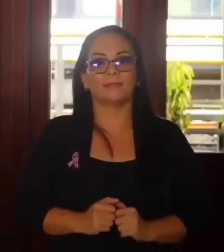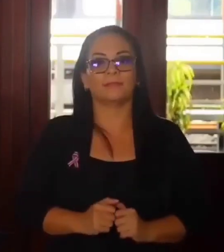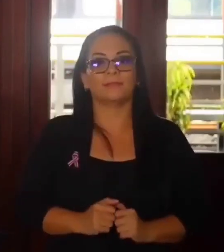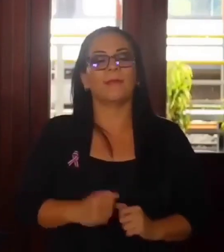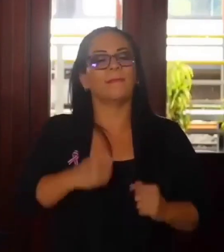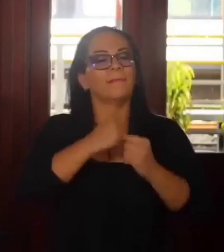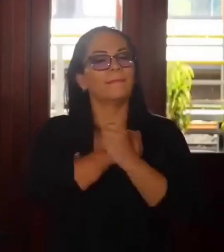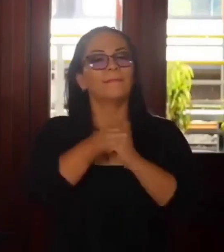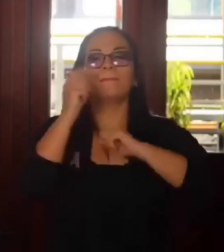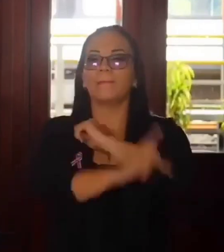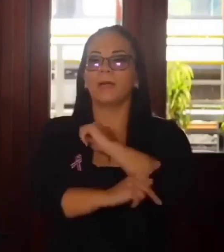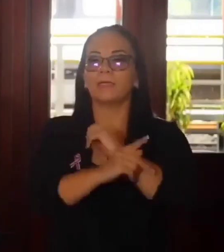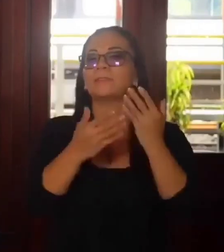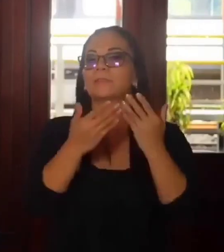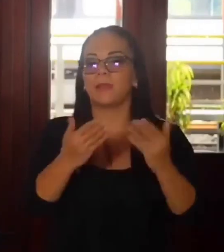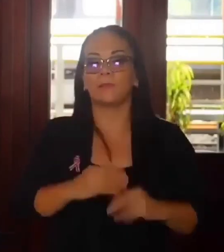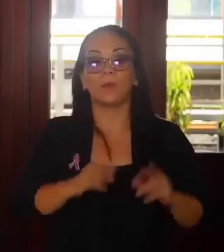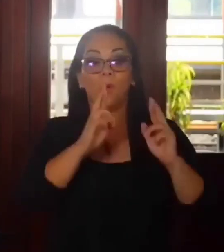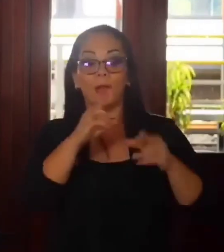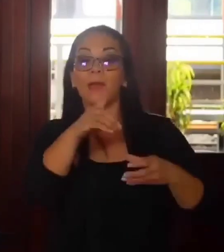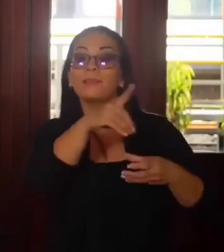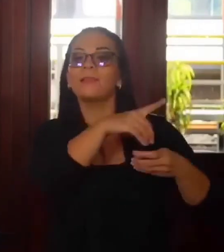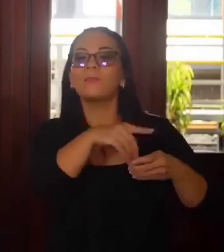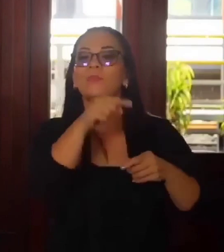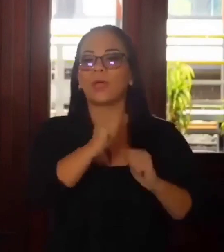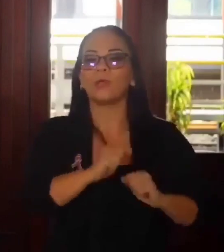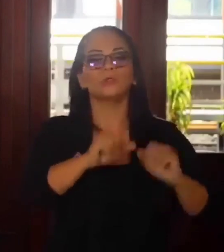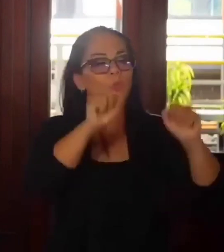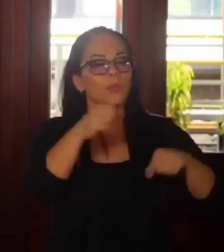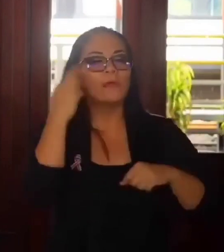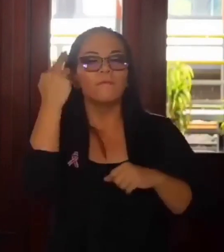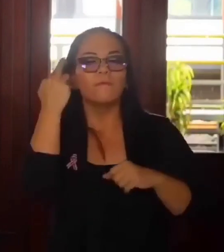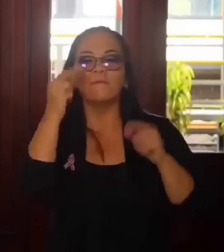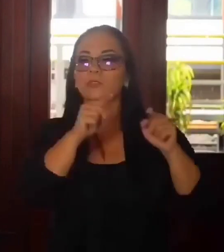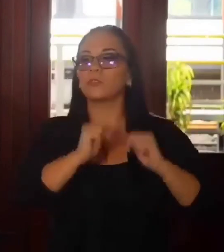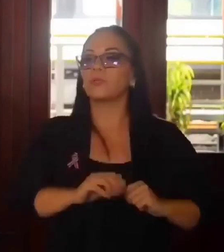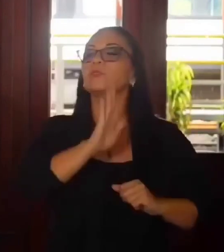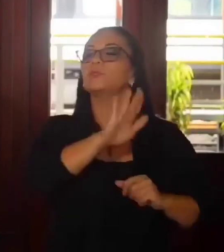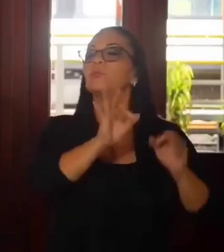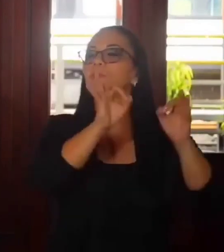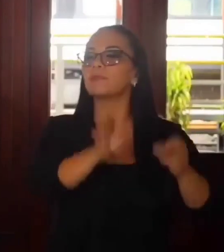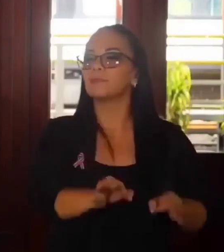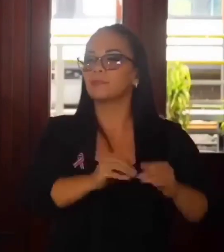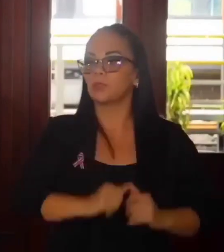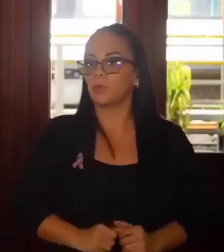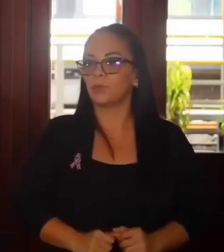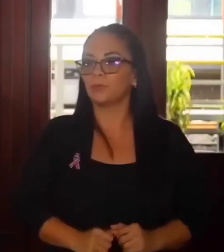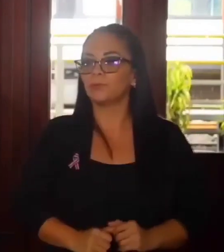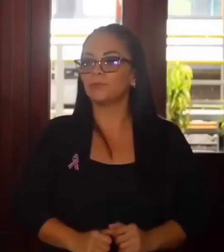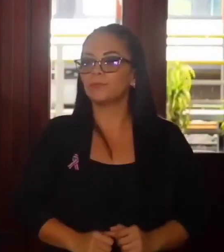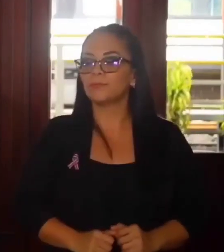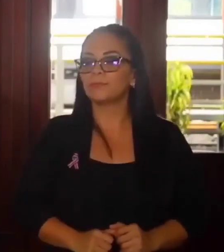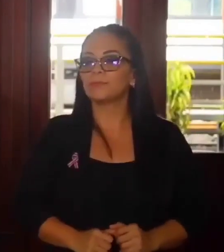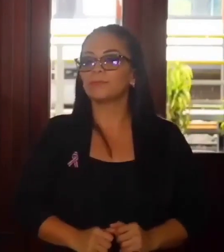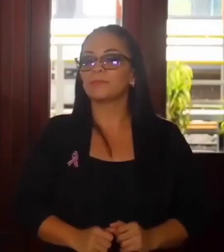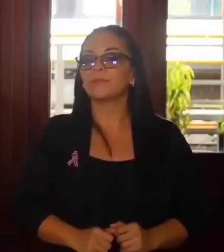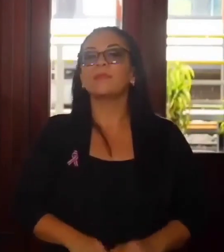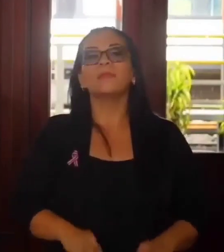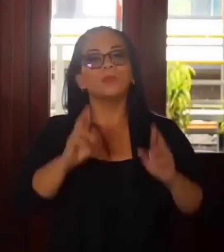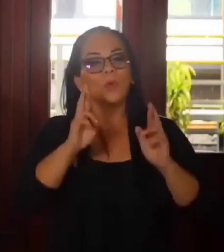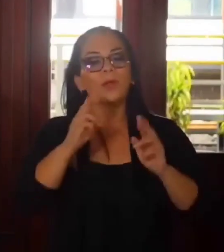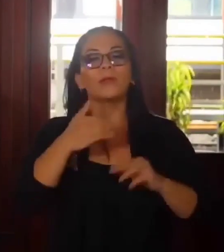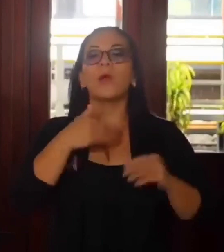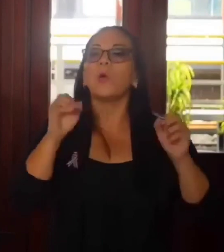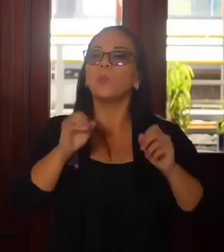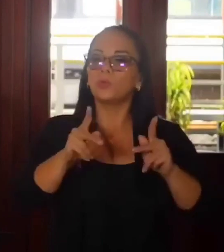de que los diputados puedan reflexionar sobre su decisión y que tengan la